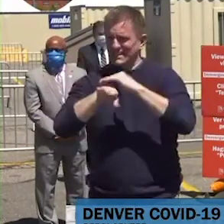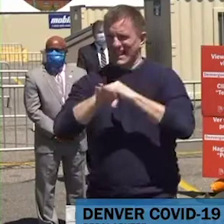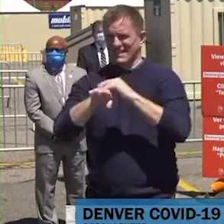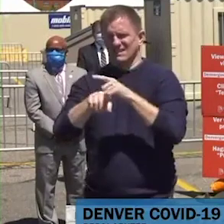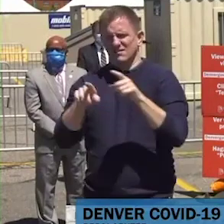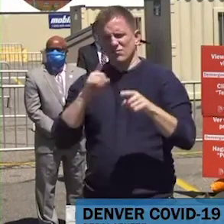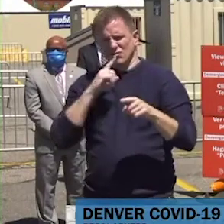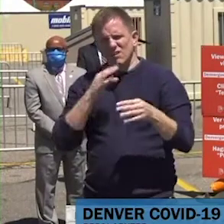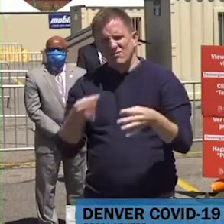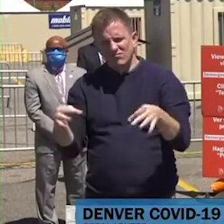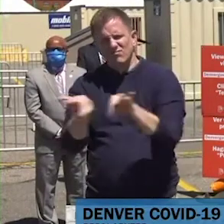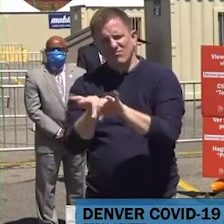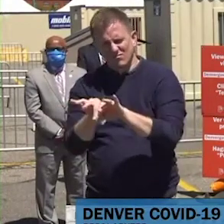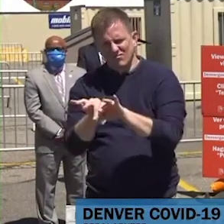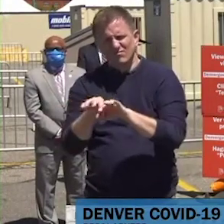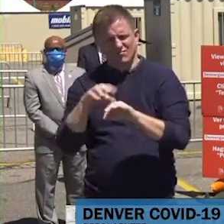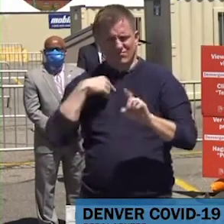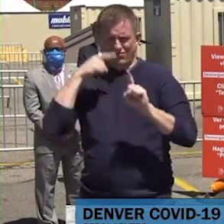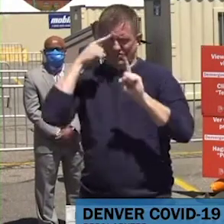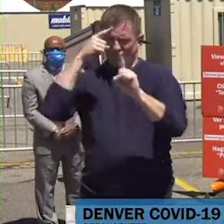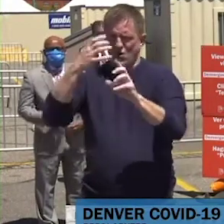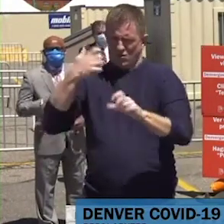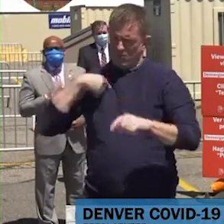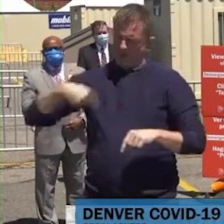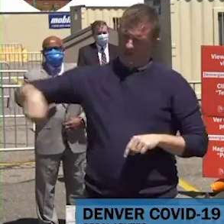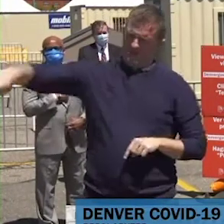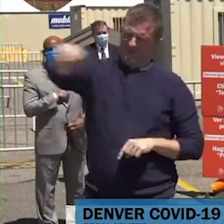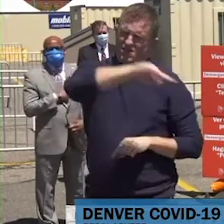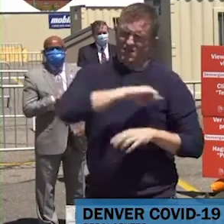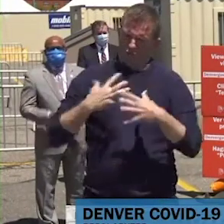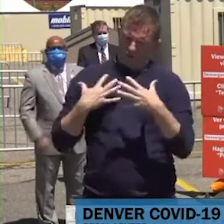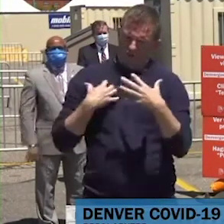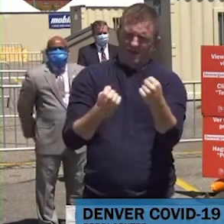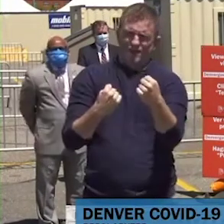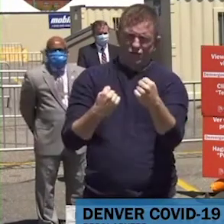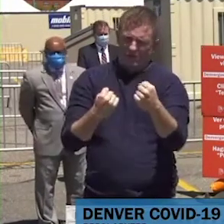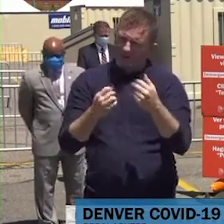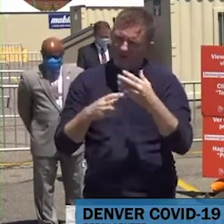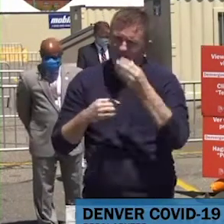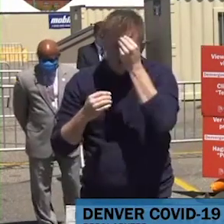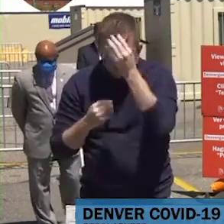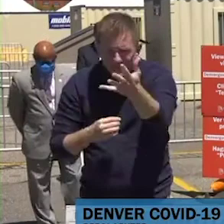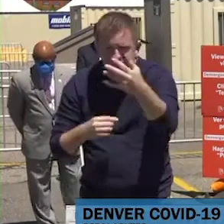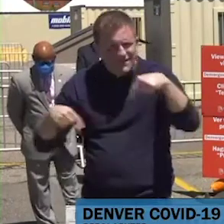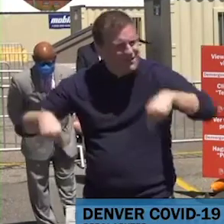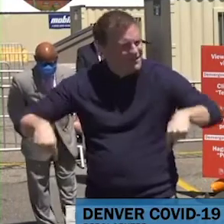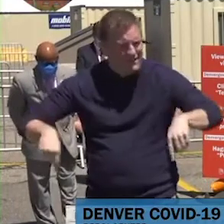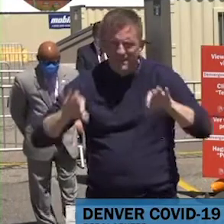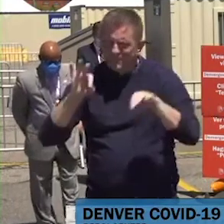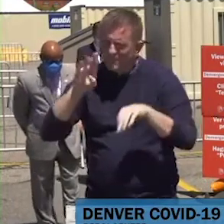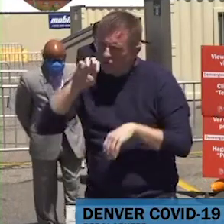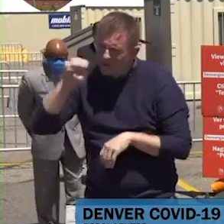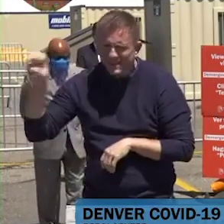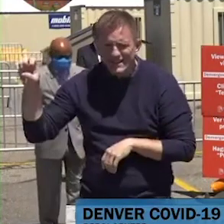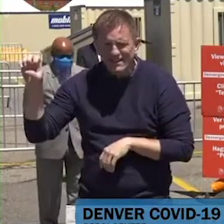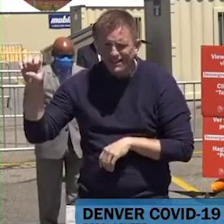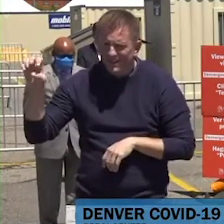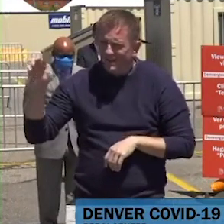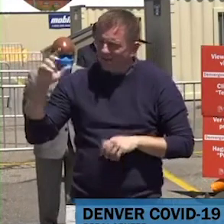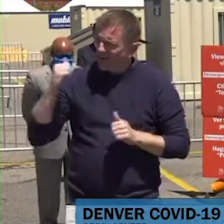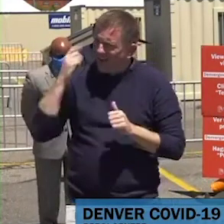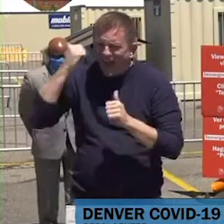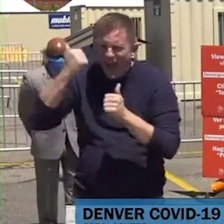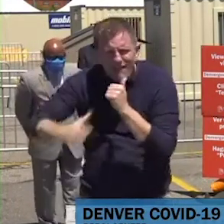de pruebas es gratuito y está abierto para toda nuestra comunidad, quien está experimentando los síntomas del COVID